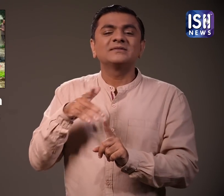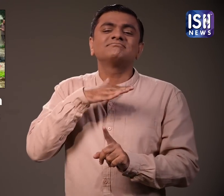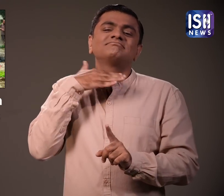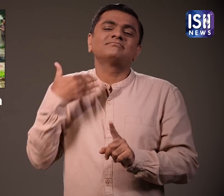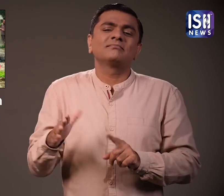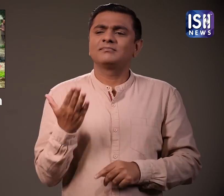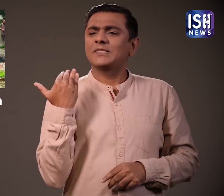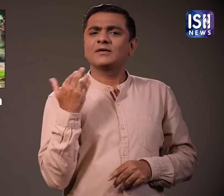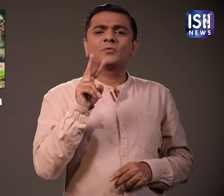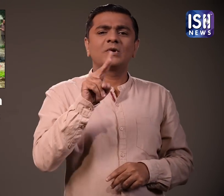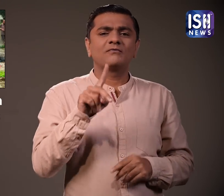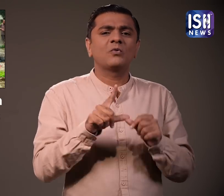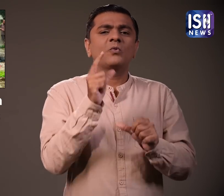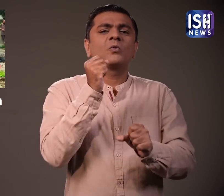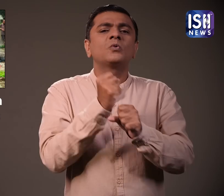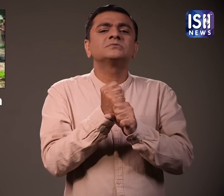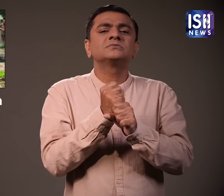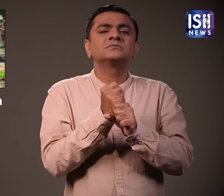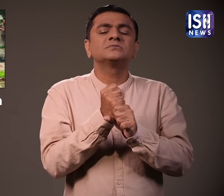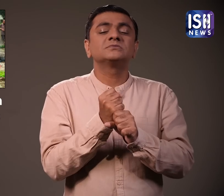की आयू में असम में निधन हो गया